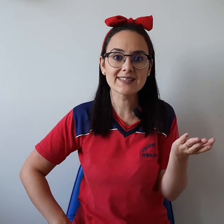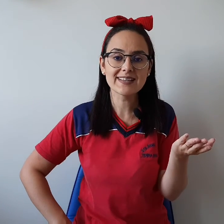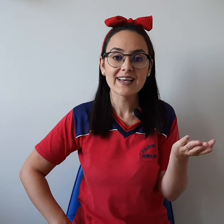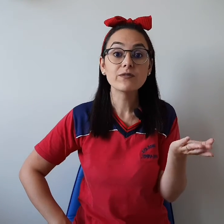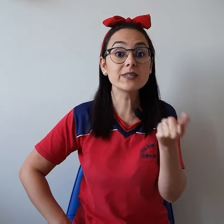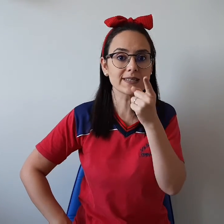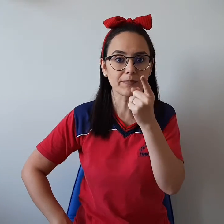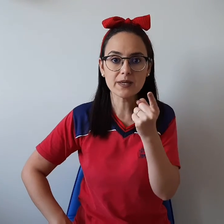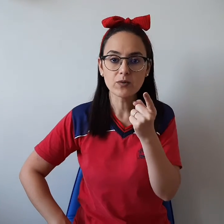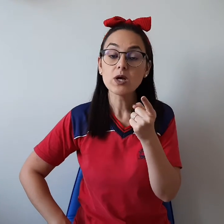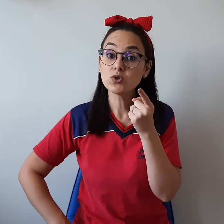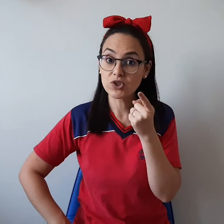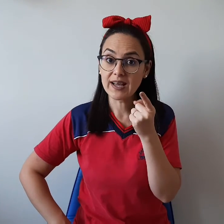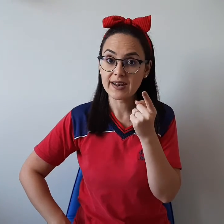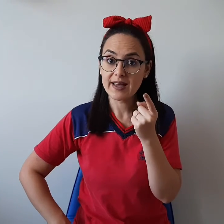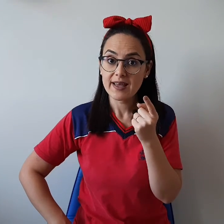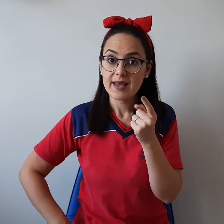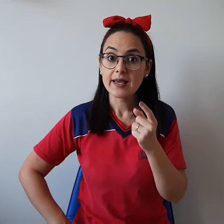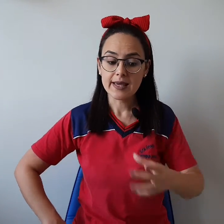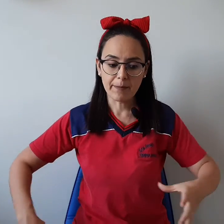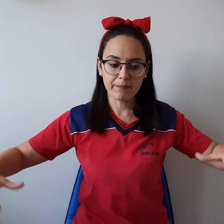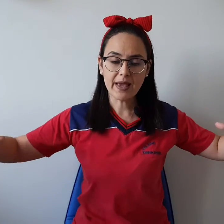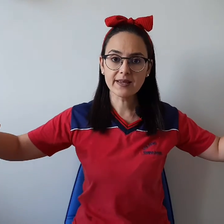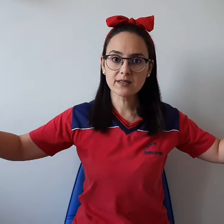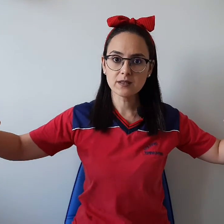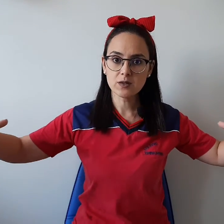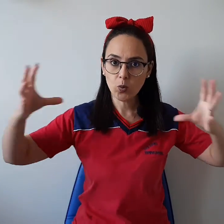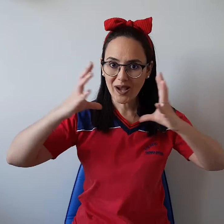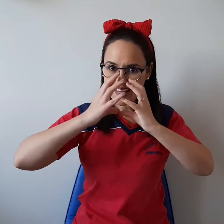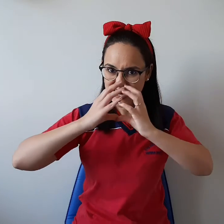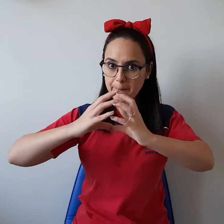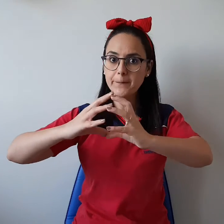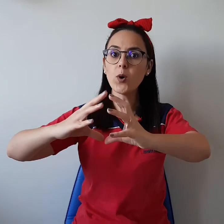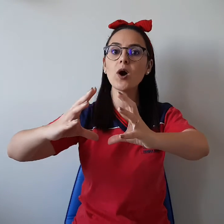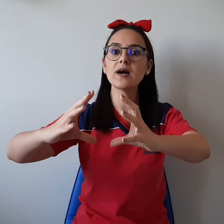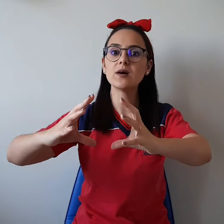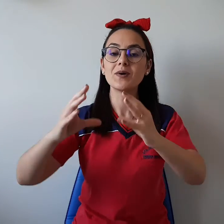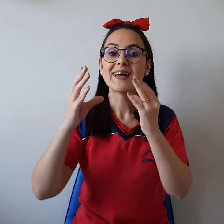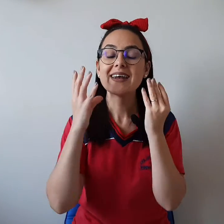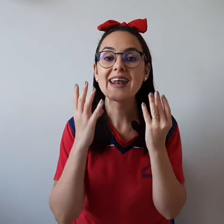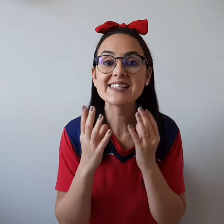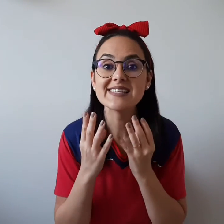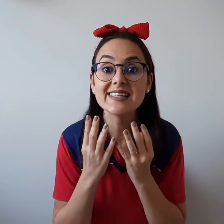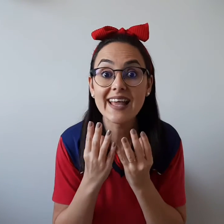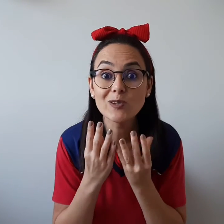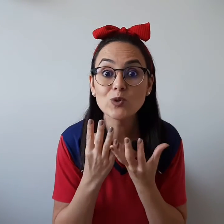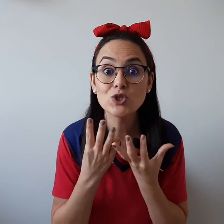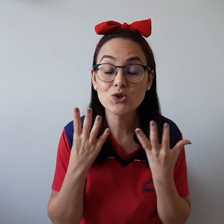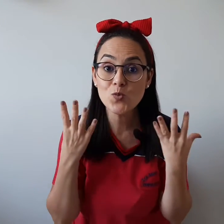nascem. Vocês sabiam que o jacaré, que é bem grandão, com aquele bocão, nasce dentro de